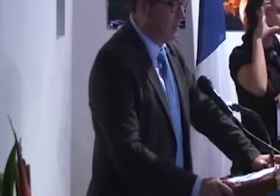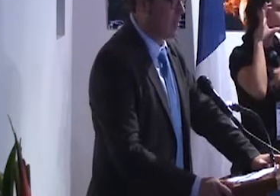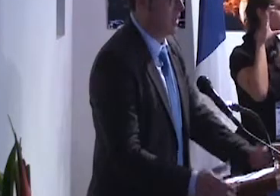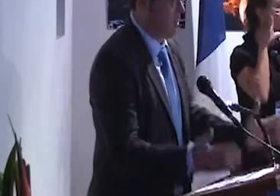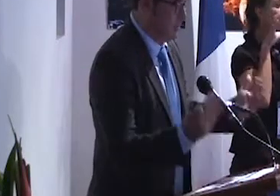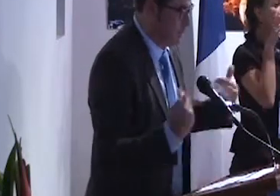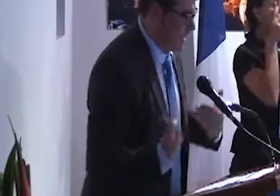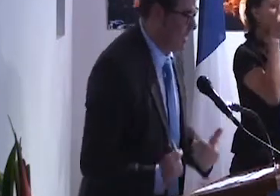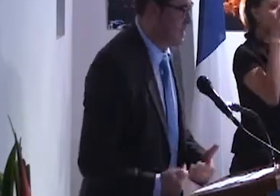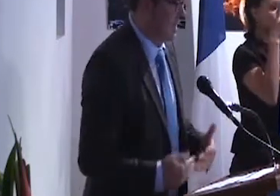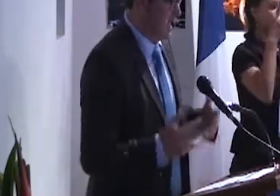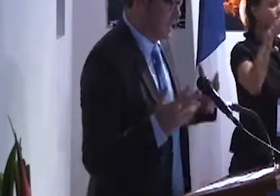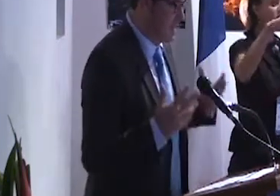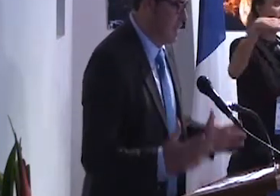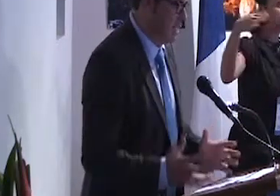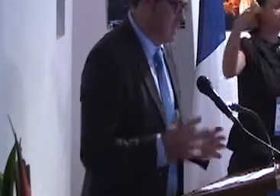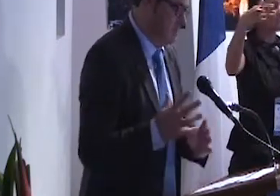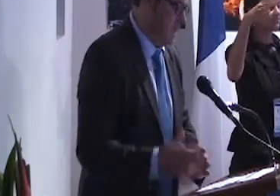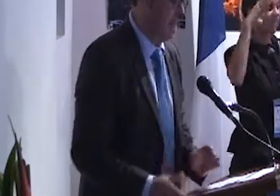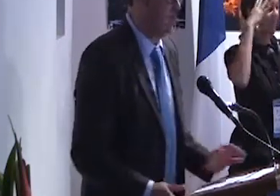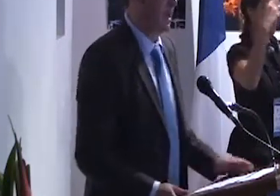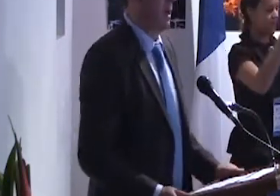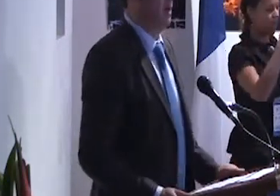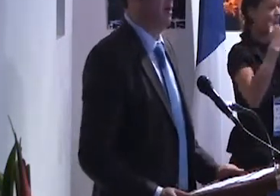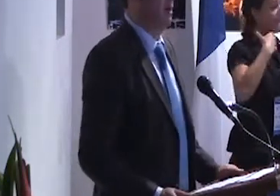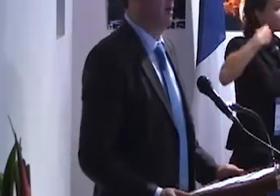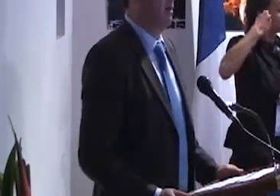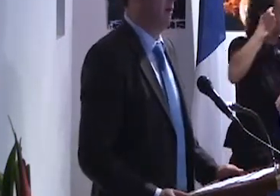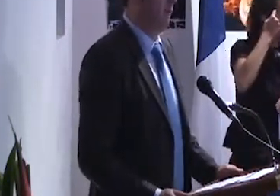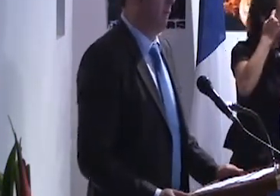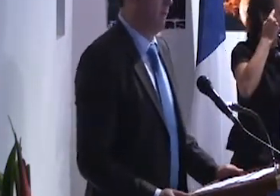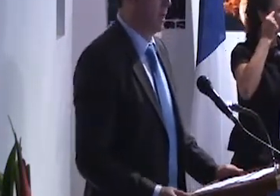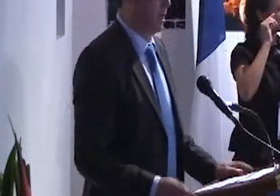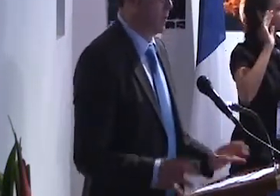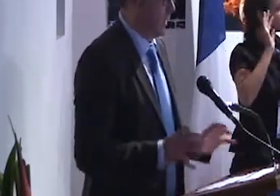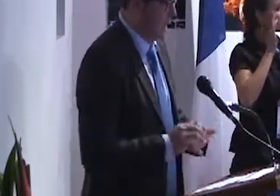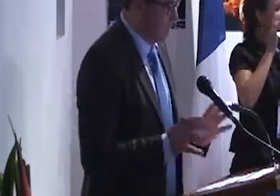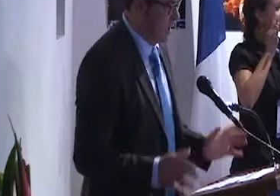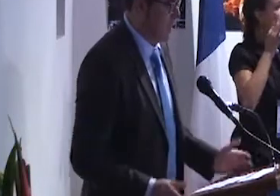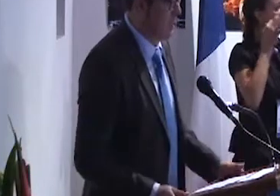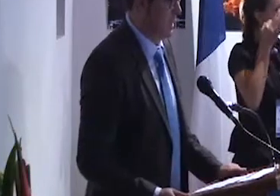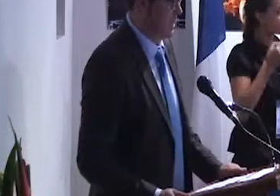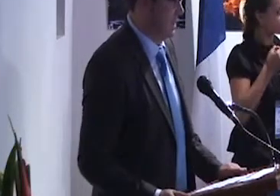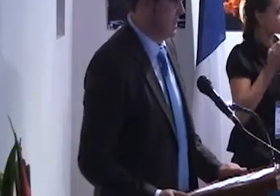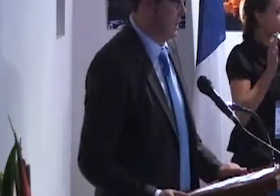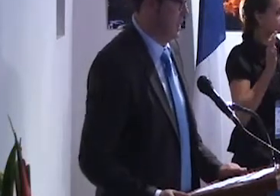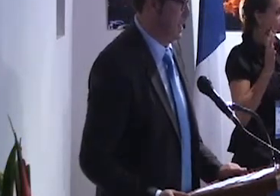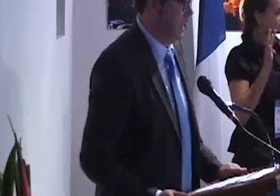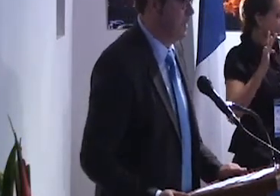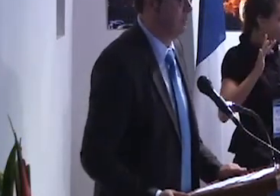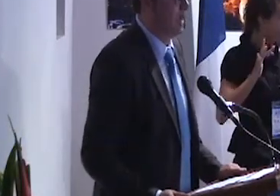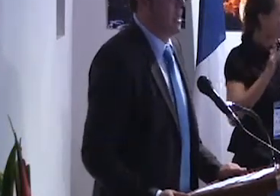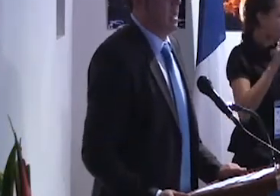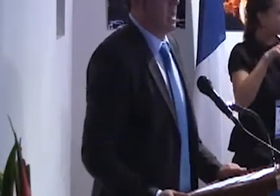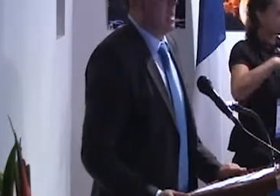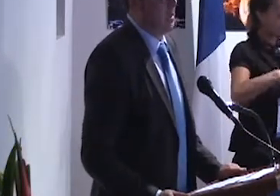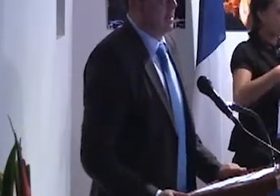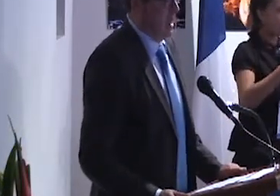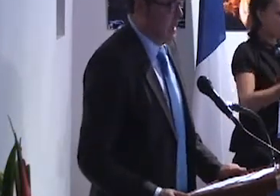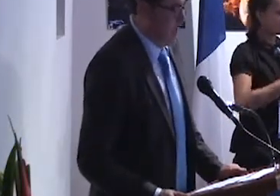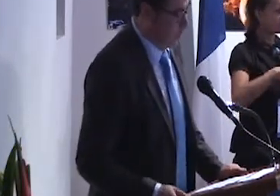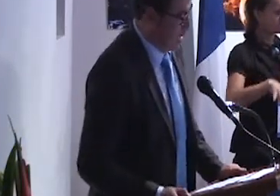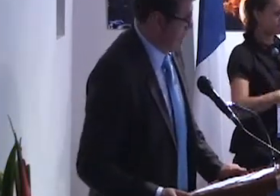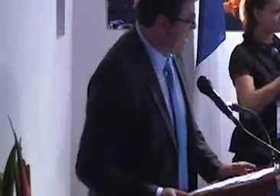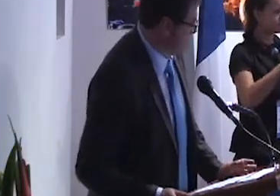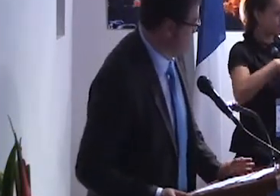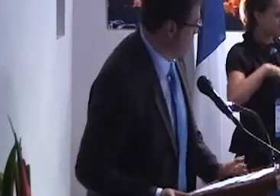convocatoria que me parece realmente bien corresponder a lo que se hace aquí. Y